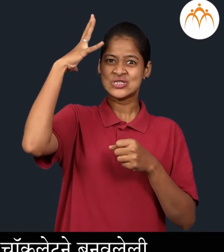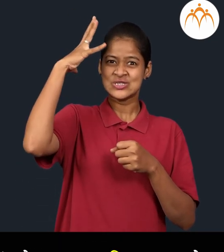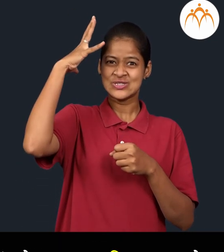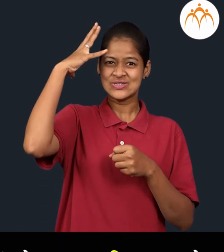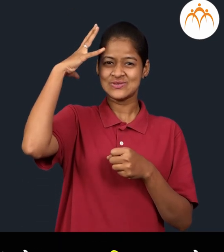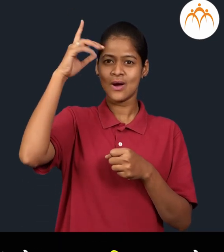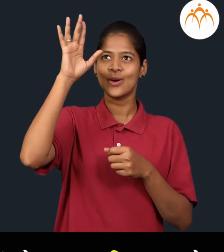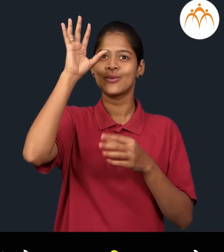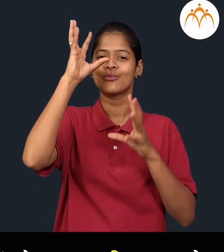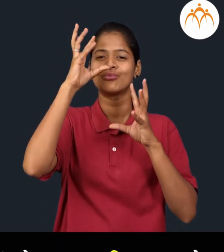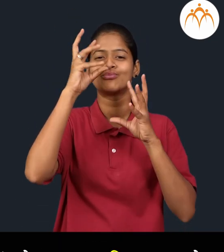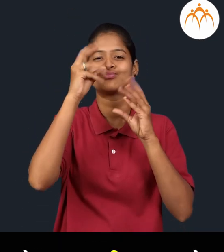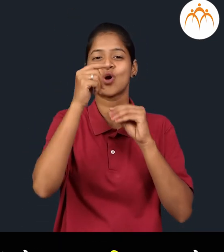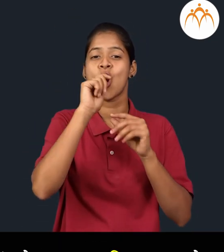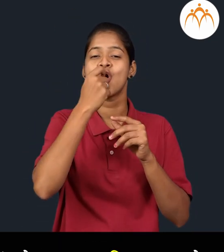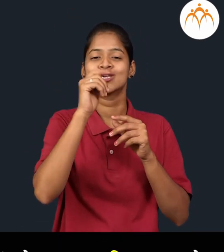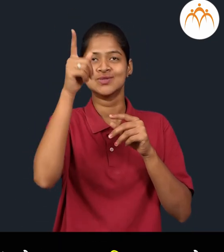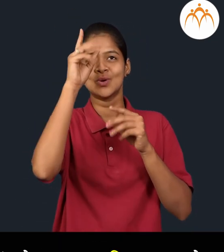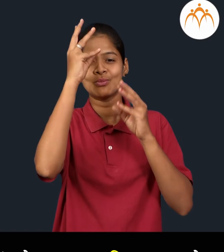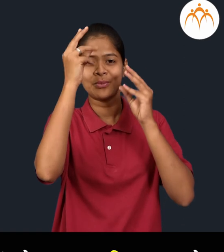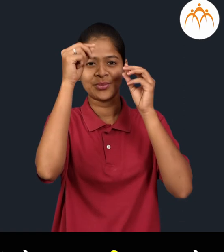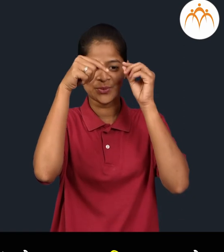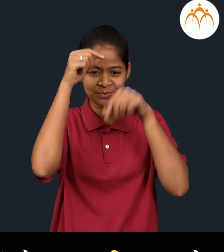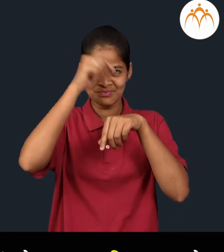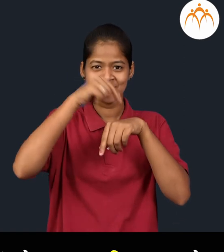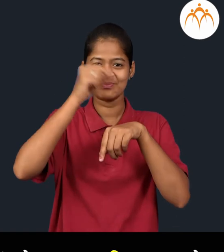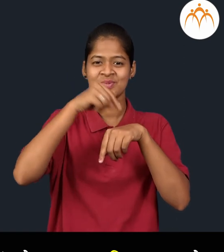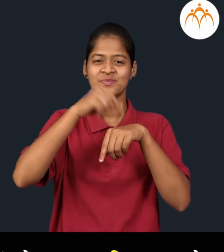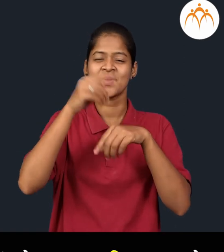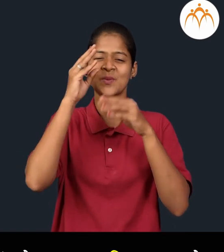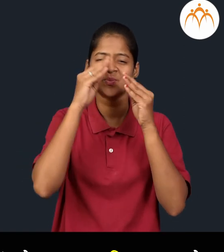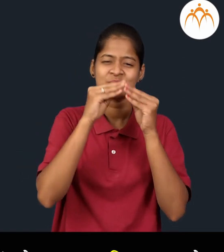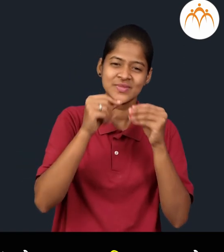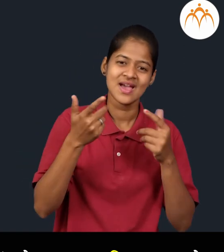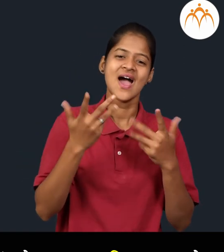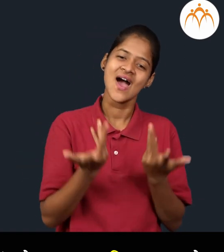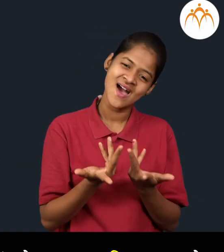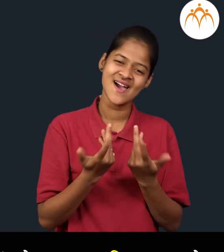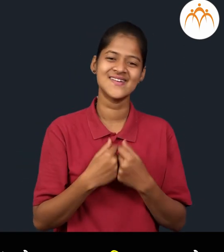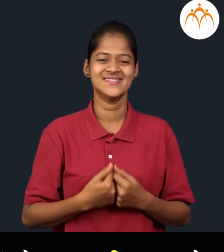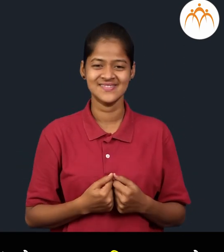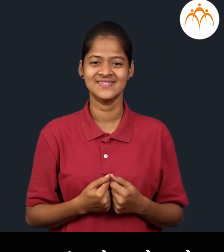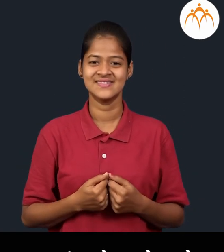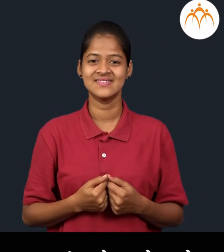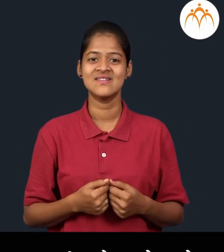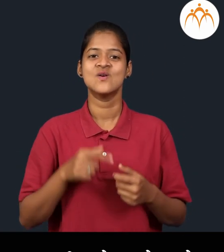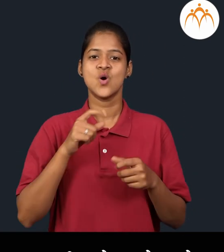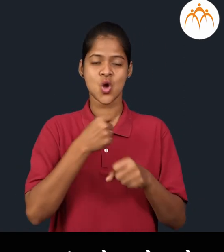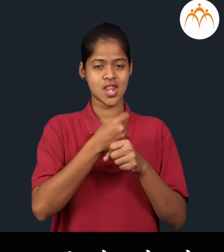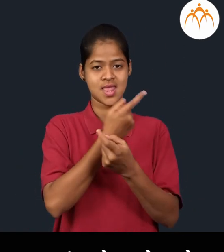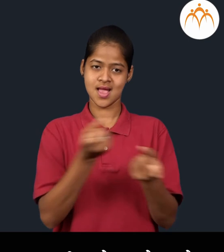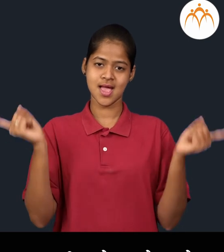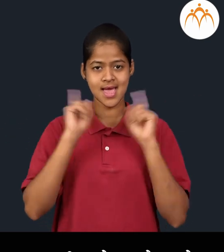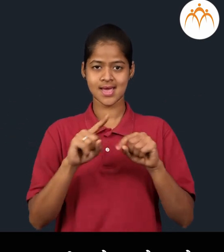डोक्यावर सूर्य आलेला आस्तो आणी चोकलेट हालू-हालू वितलू लागते कि वा